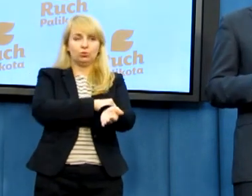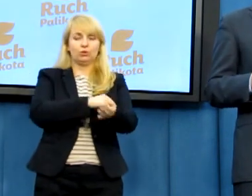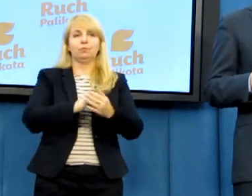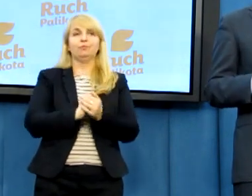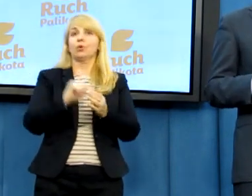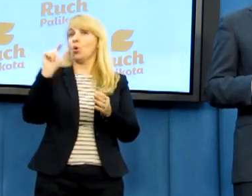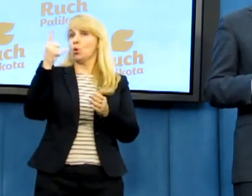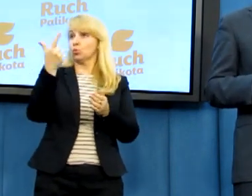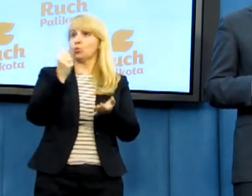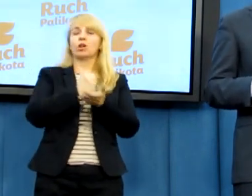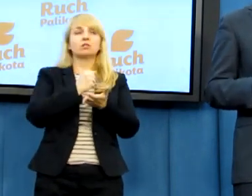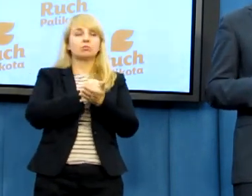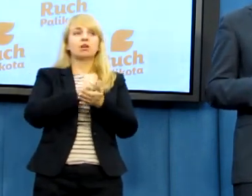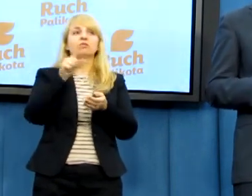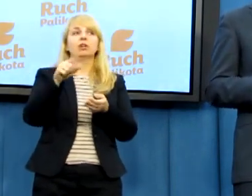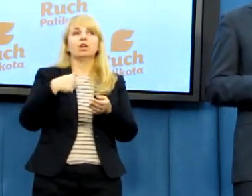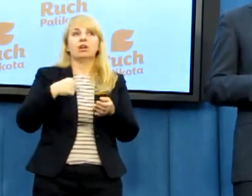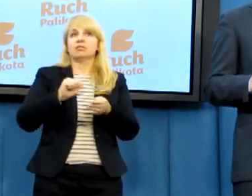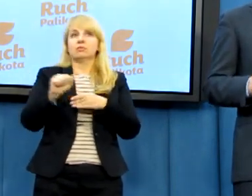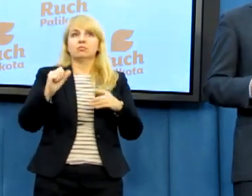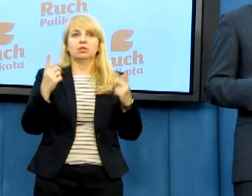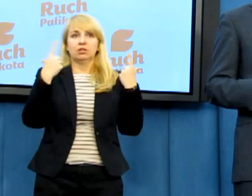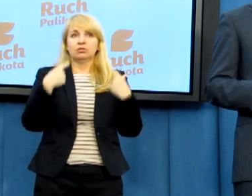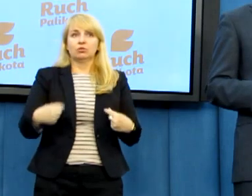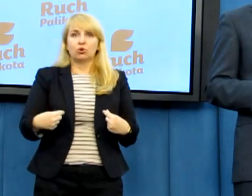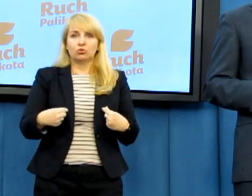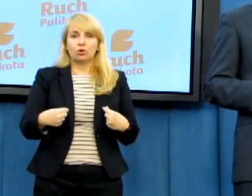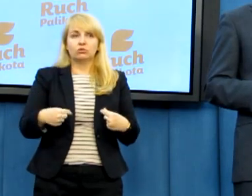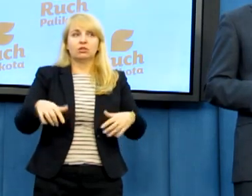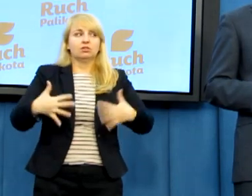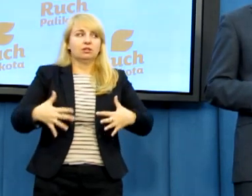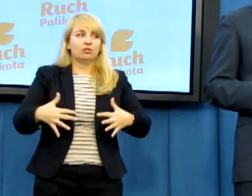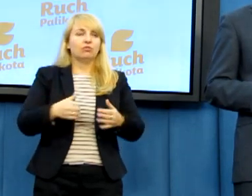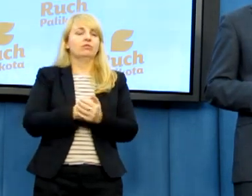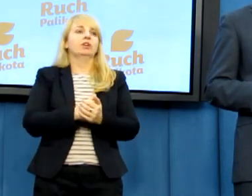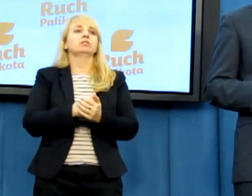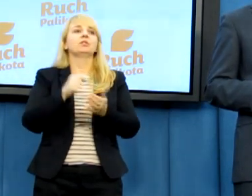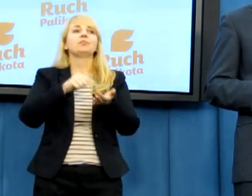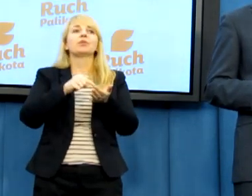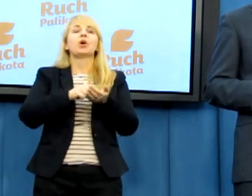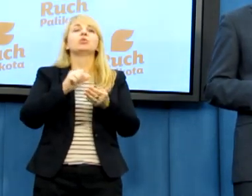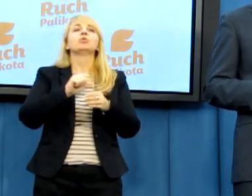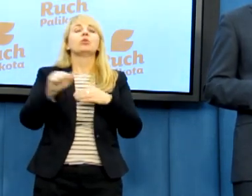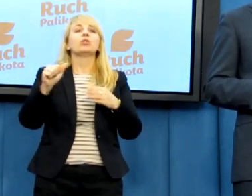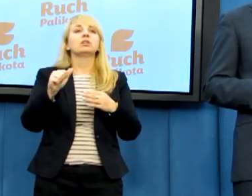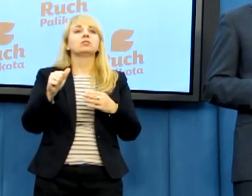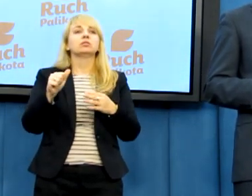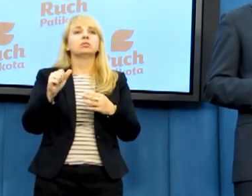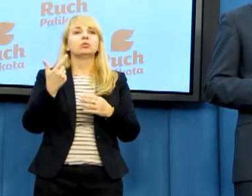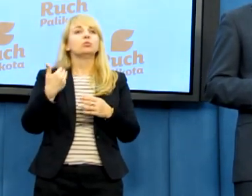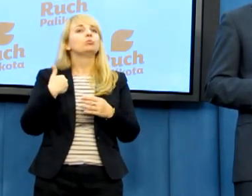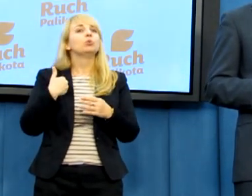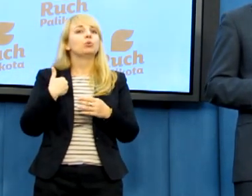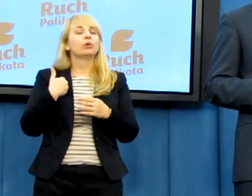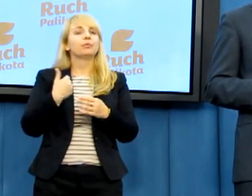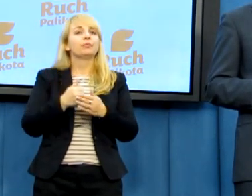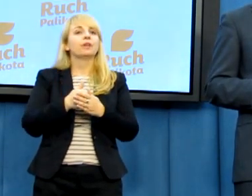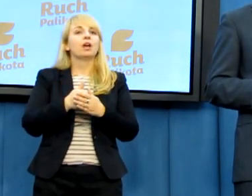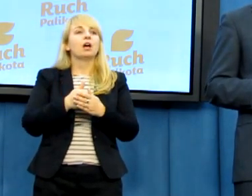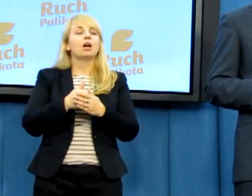osobiście bardzo zbulwersowała to jako rodzica. To są wydarzenia w